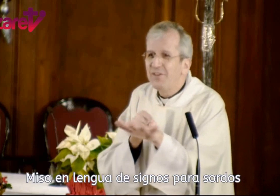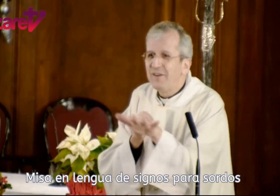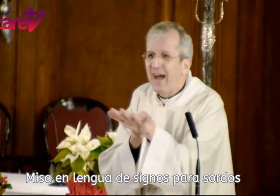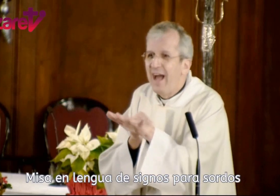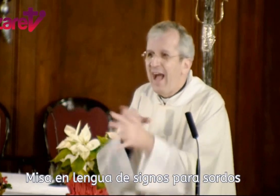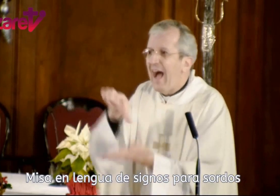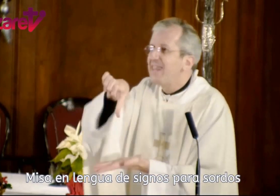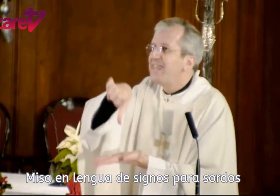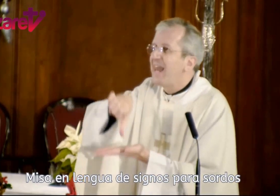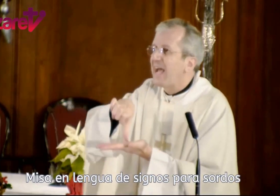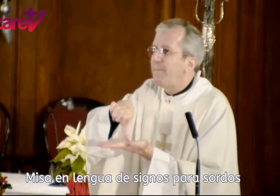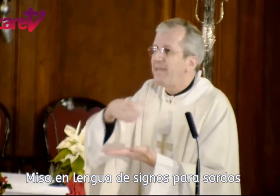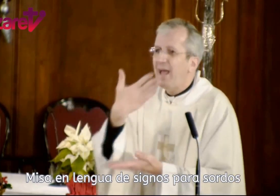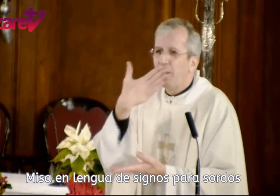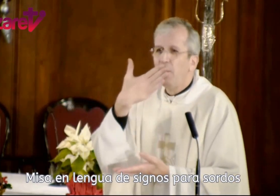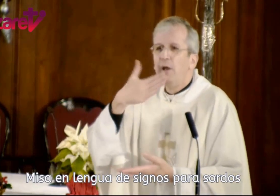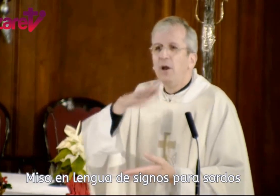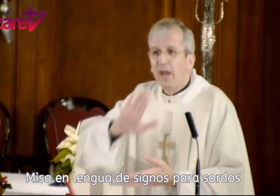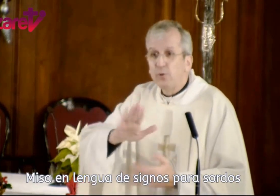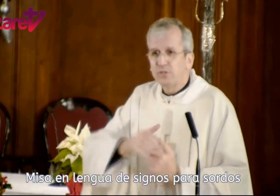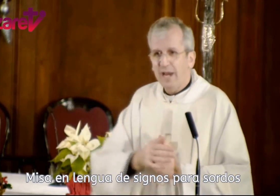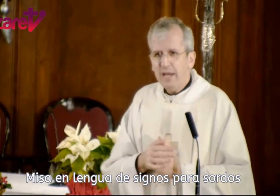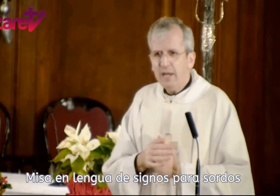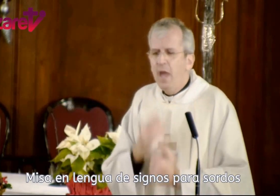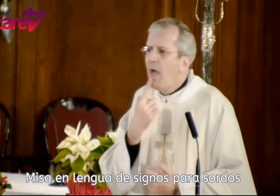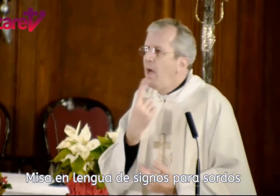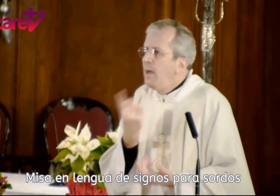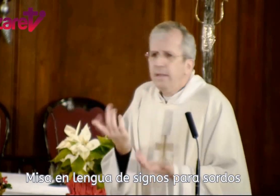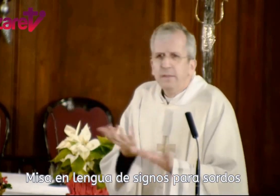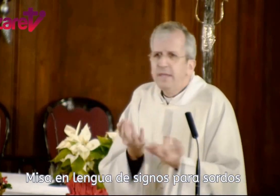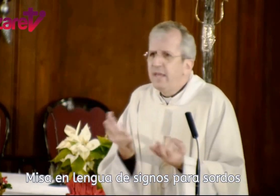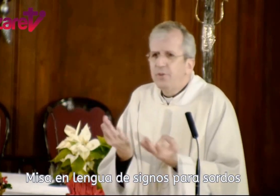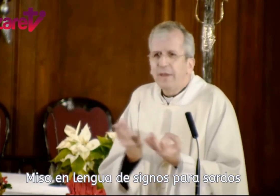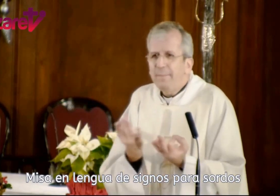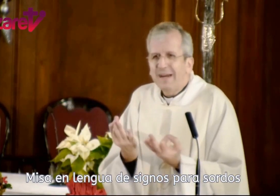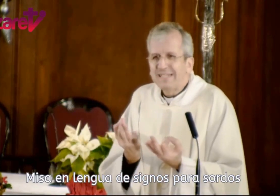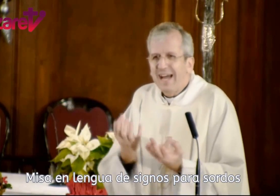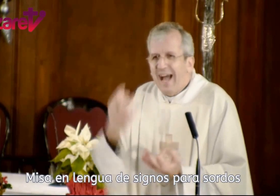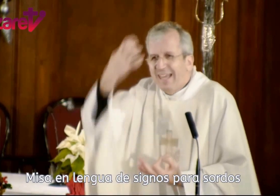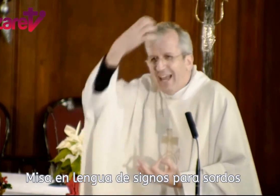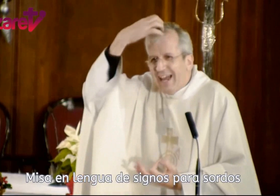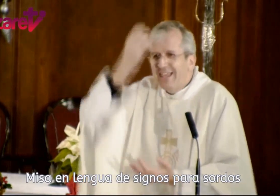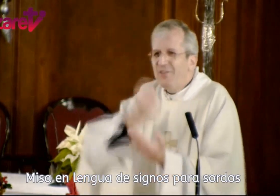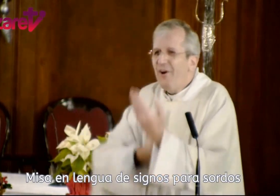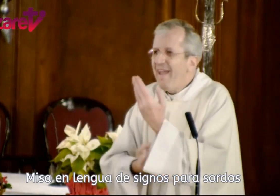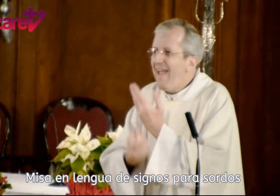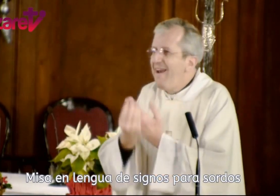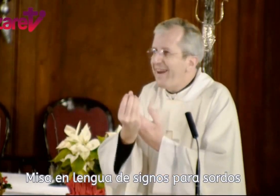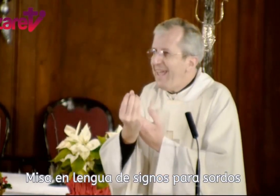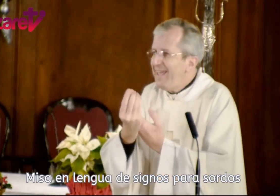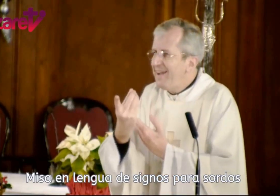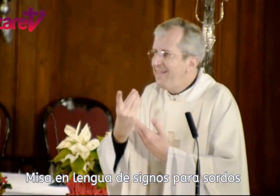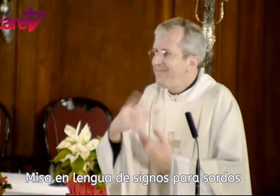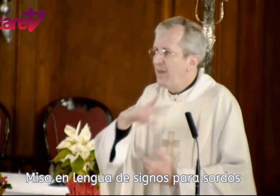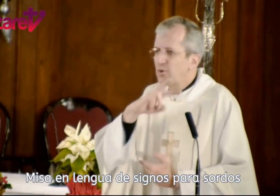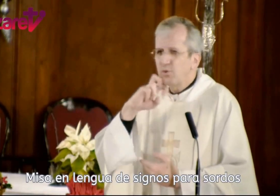zona, hacia la capital Jerusalén diciendo ¿qué pasa? aquí ha nacido el rey de los